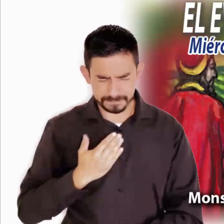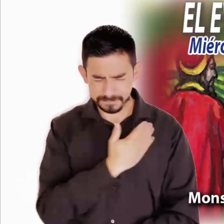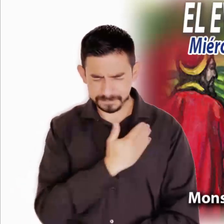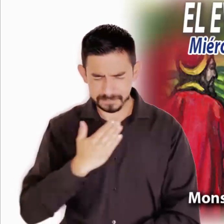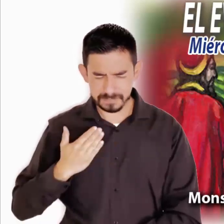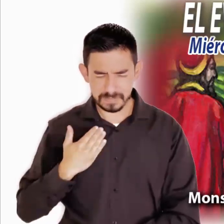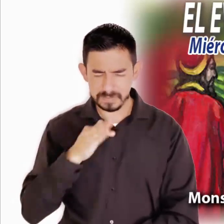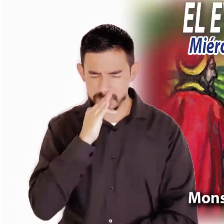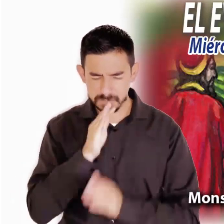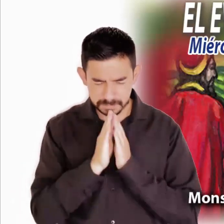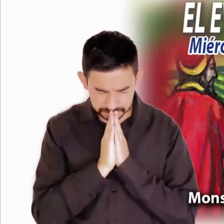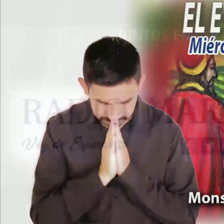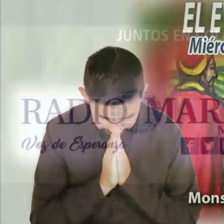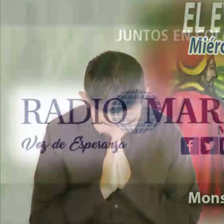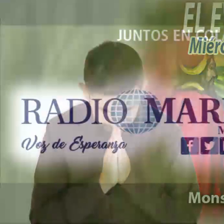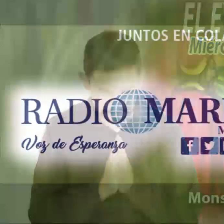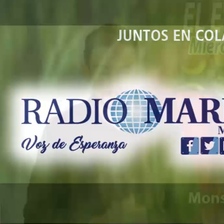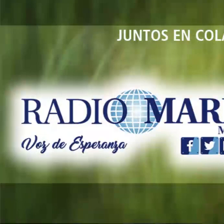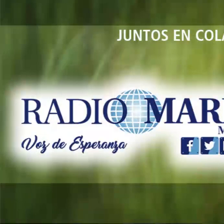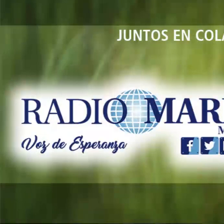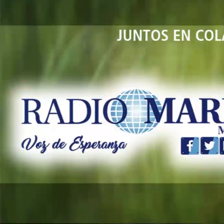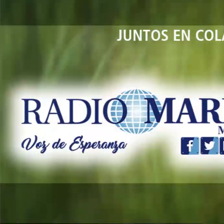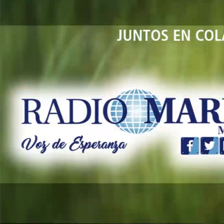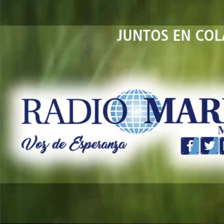nombre del Padre, y del Hijo, y del Espíritu Santo.